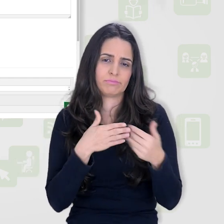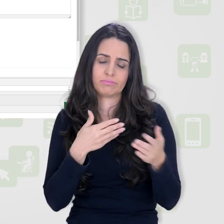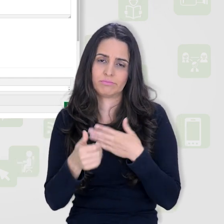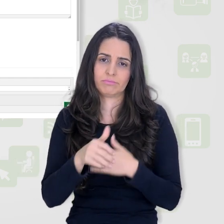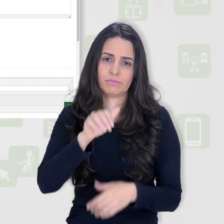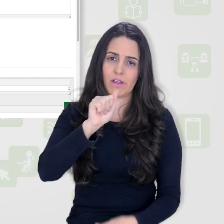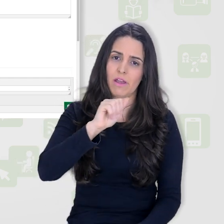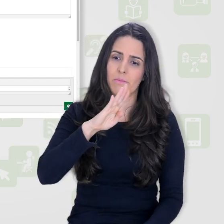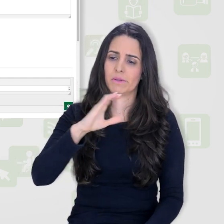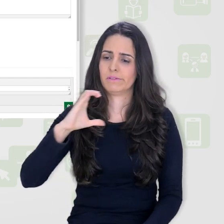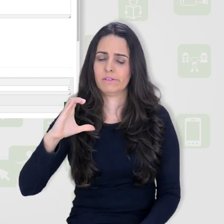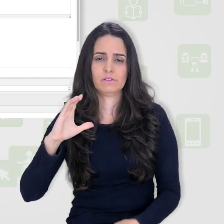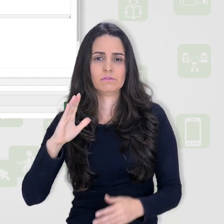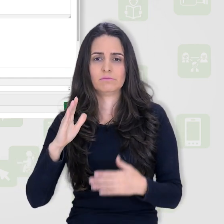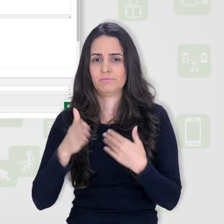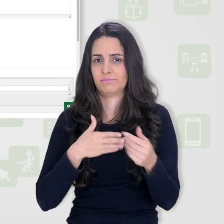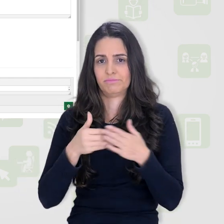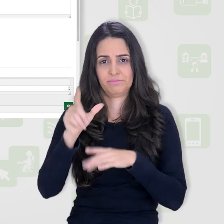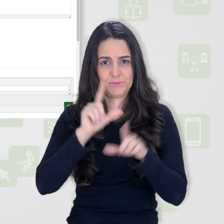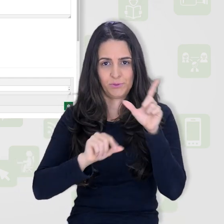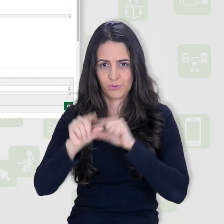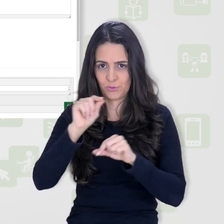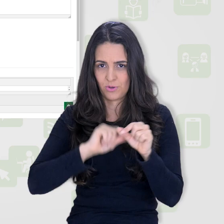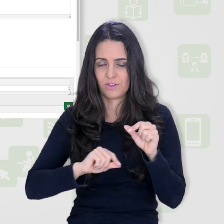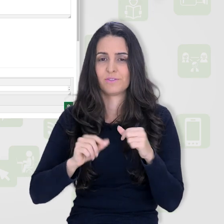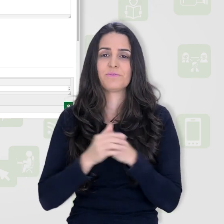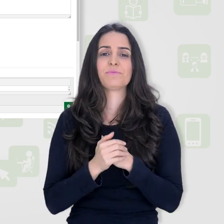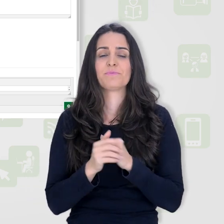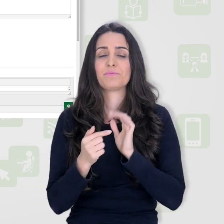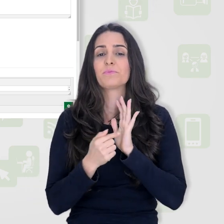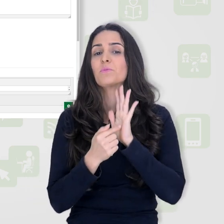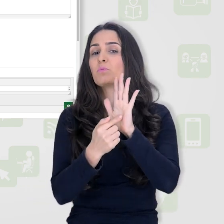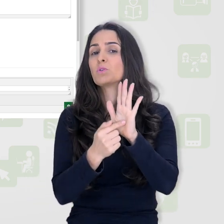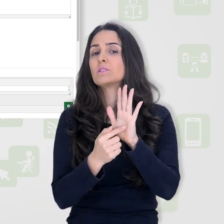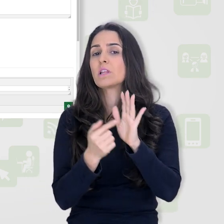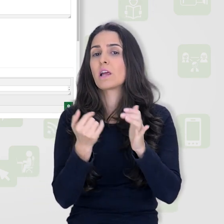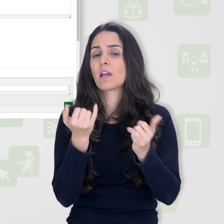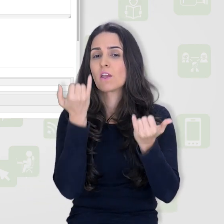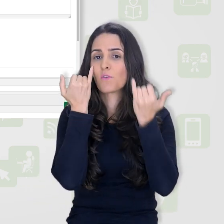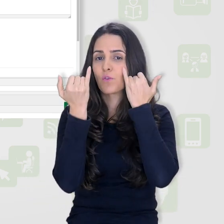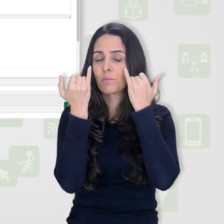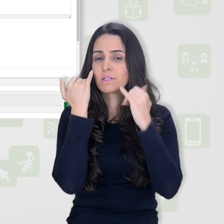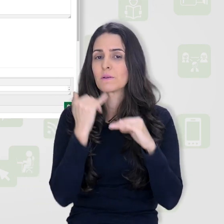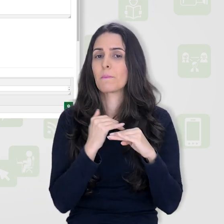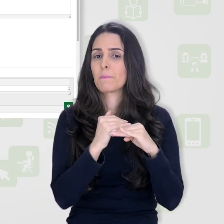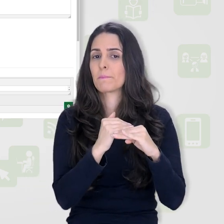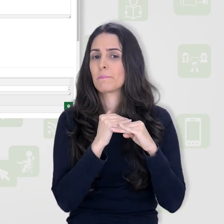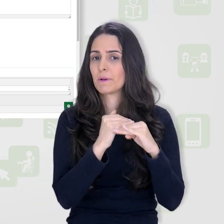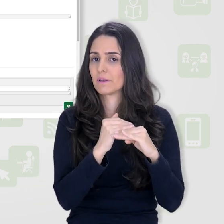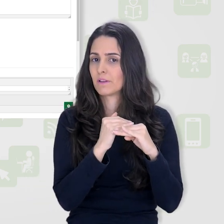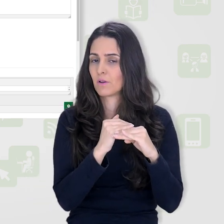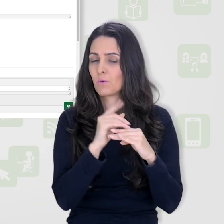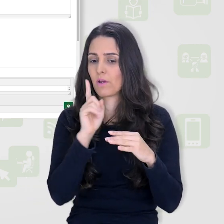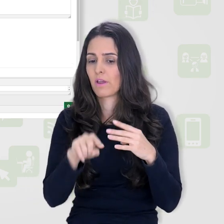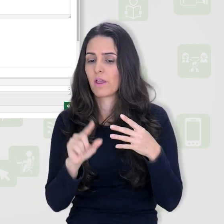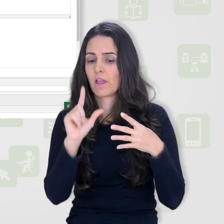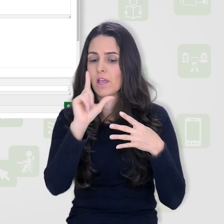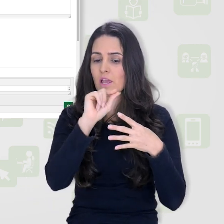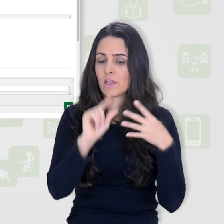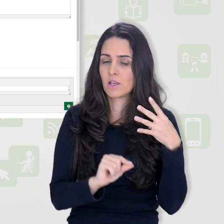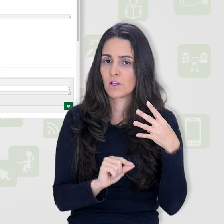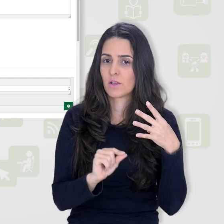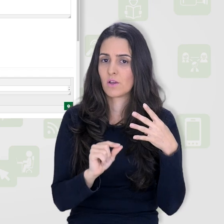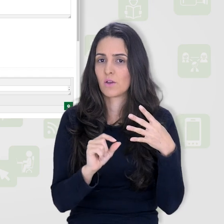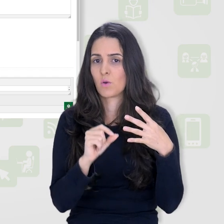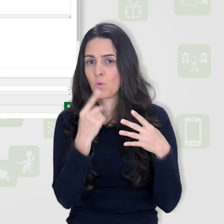maiúsculo. E aqui mostrar instruções padrão significa que essa opção aqui, idioma ou múltiplas